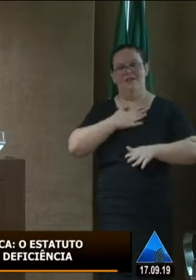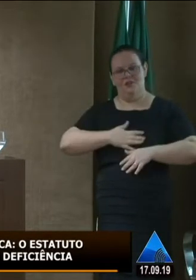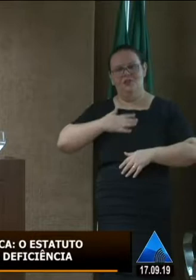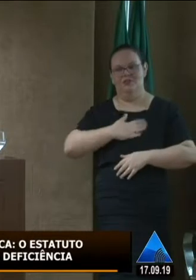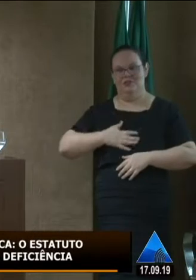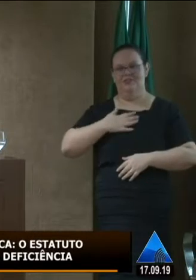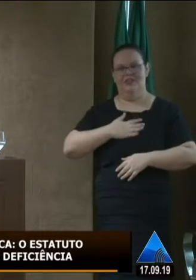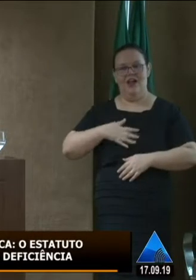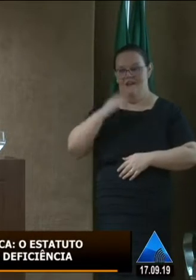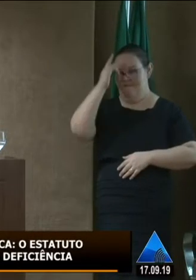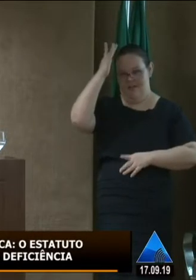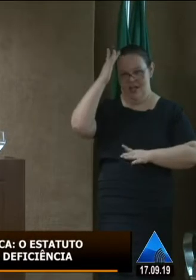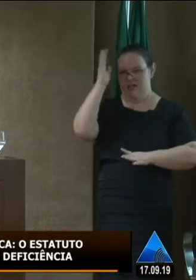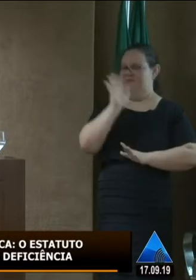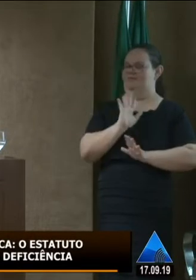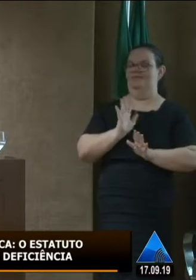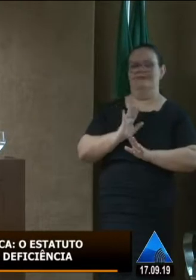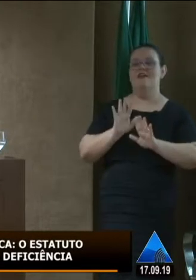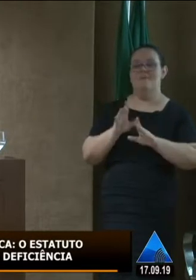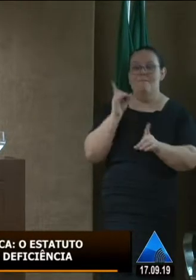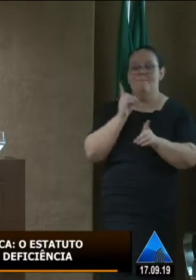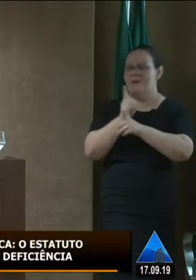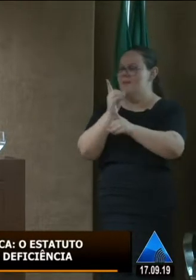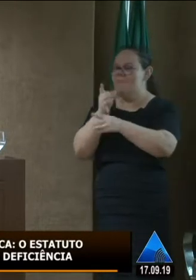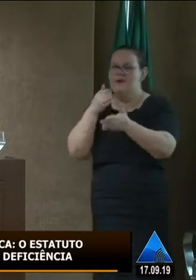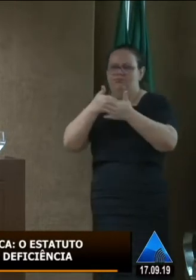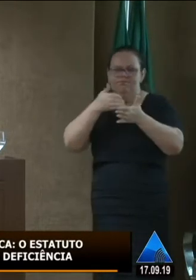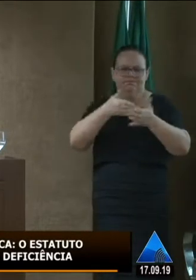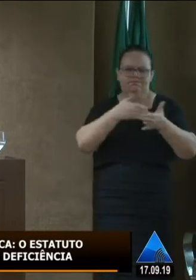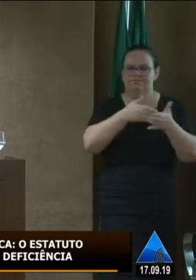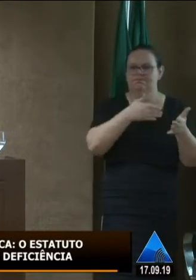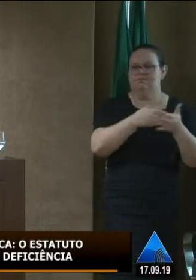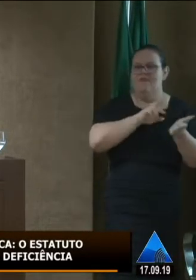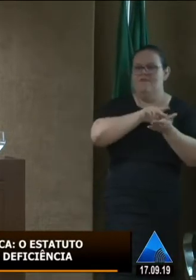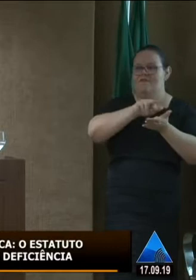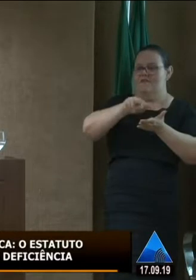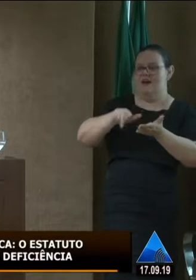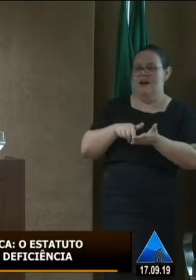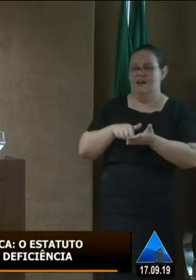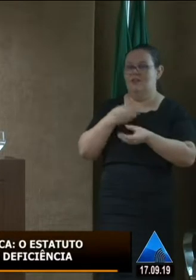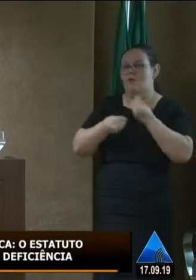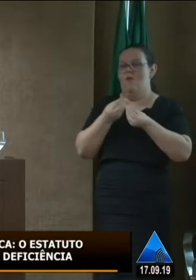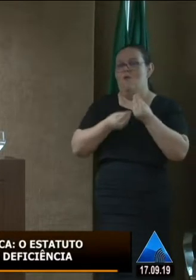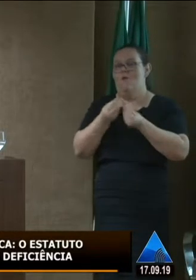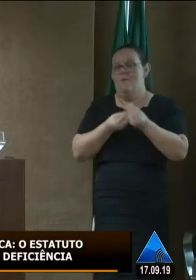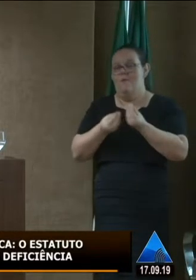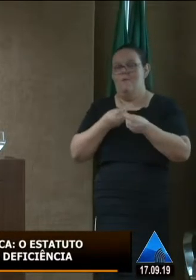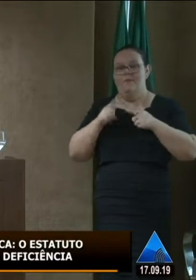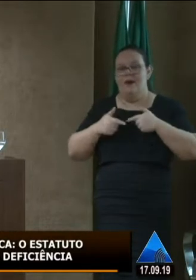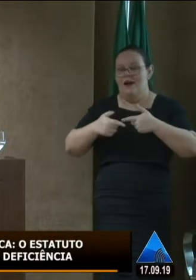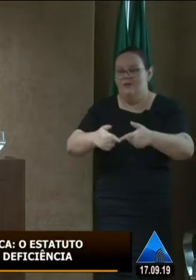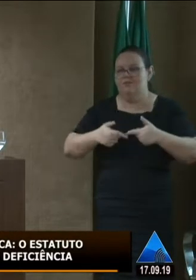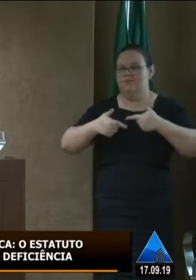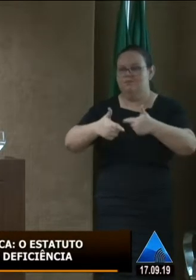mas não é fácil a gente encontra muitas dificuldades vários aqui já falaram de como a luta